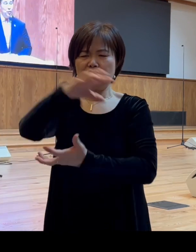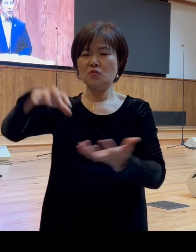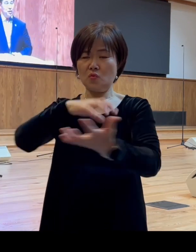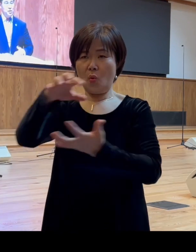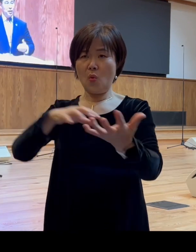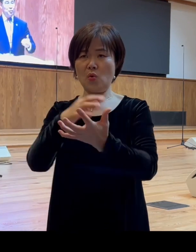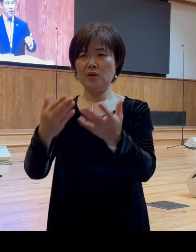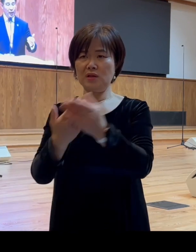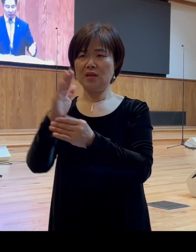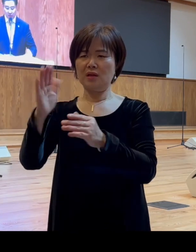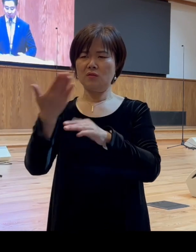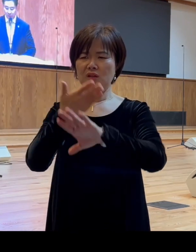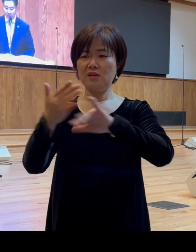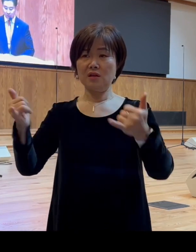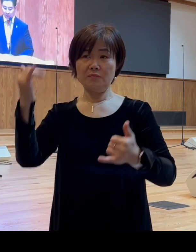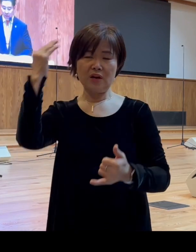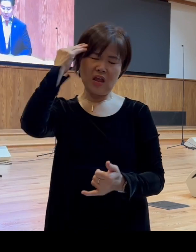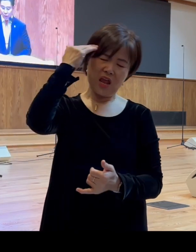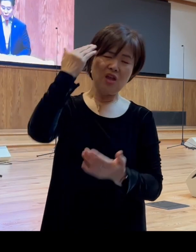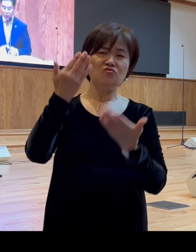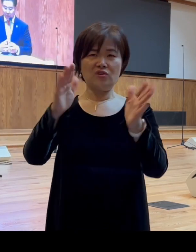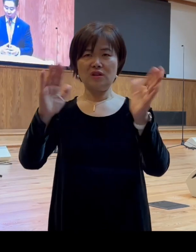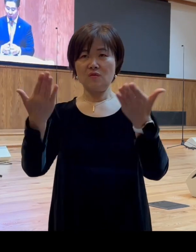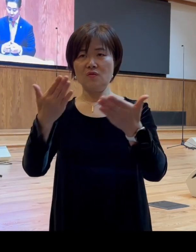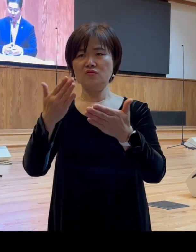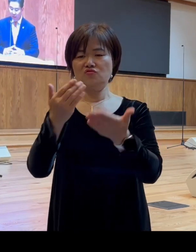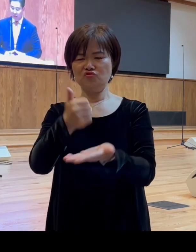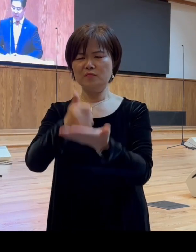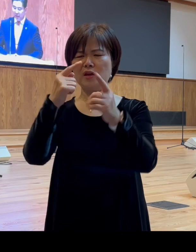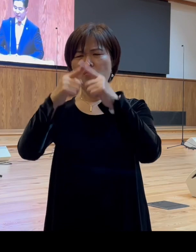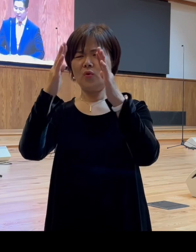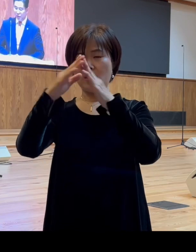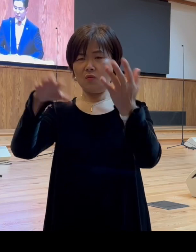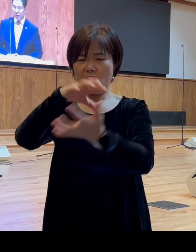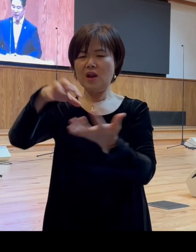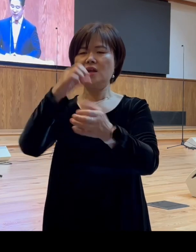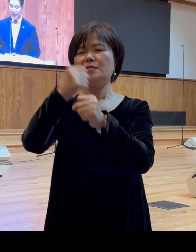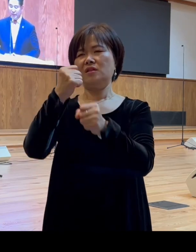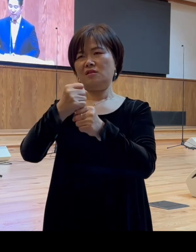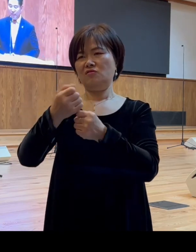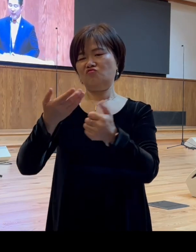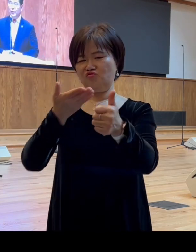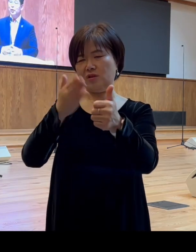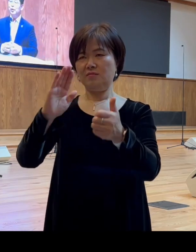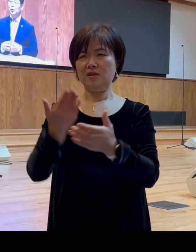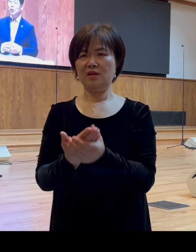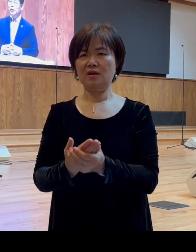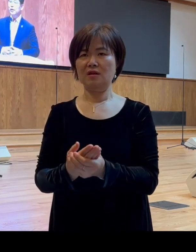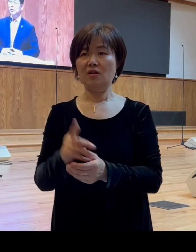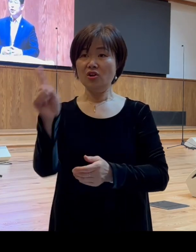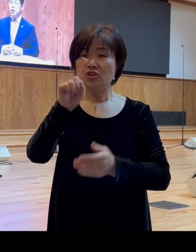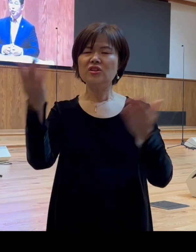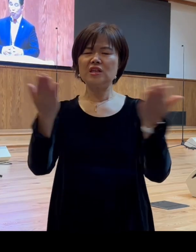사람들에게 해를 입히고 주님의 교회를 혼란하게 만드는 것입니다 그럼 어떤 일에든지 신중하고